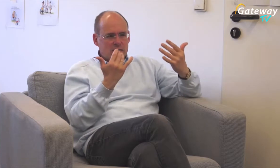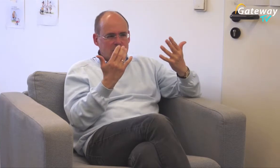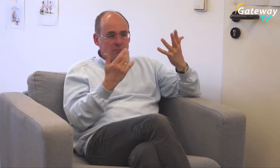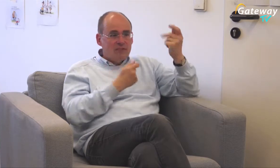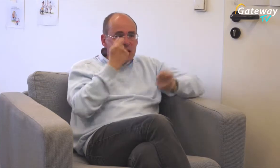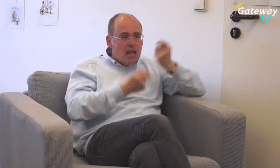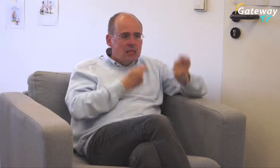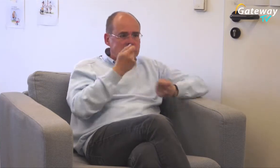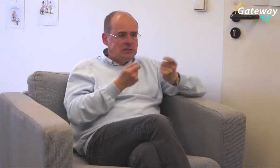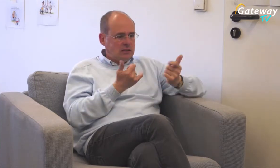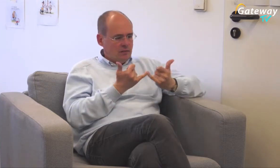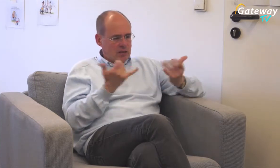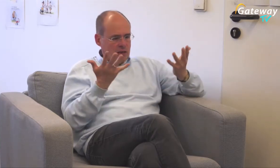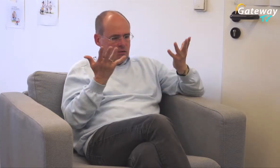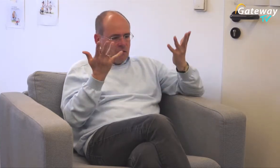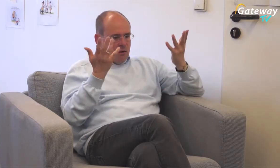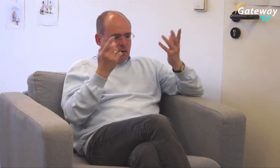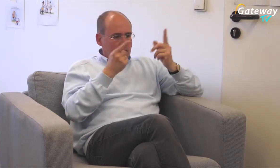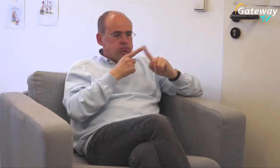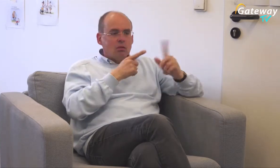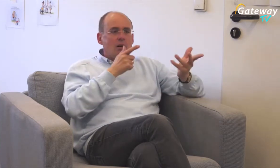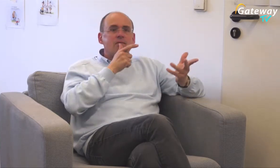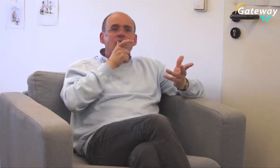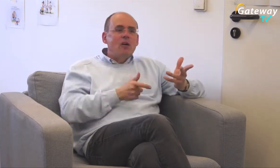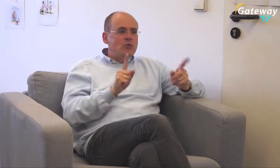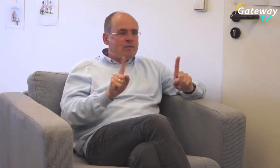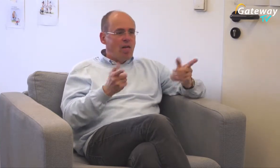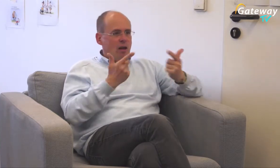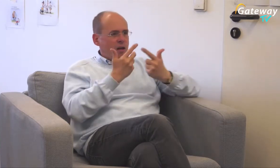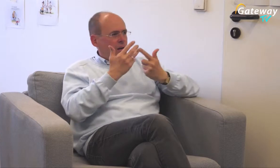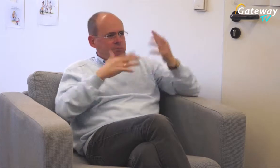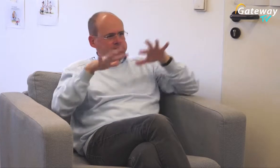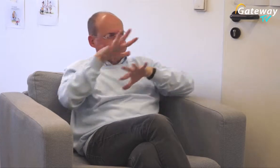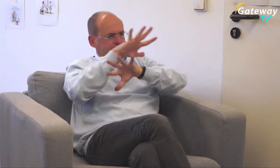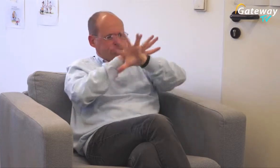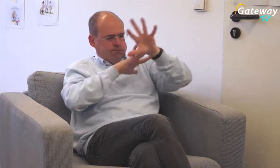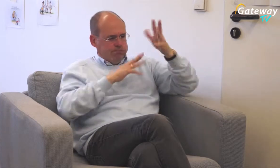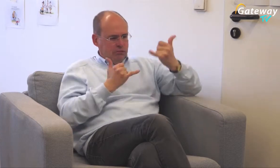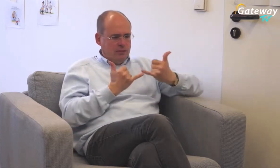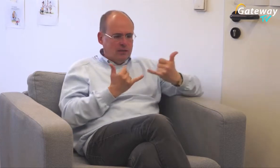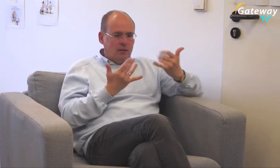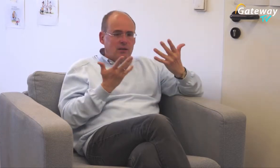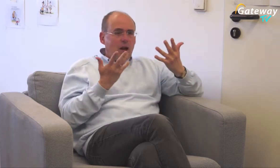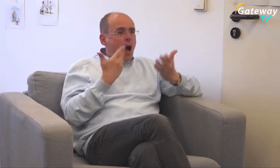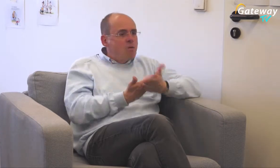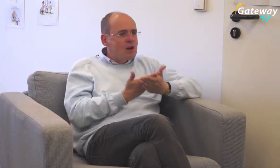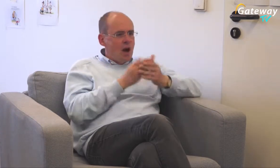Aufbau? Die Finanzierung? Wer hat die Verantwortung? Wie ist das Ganze